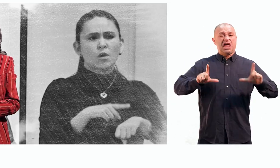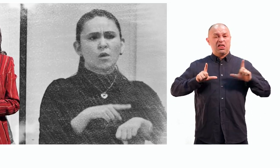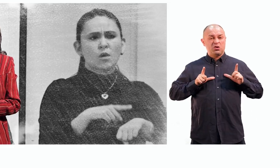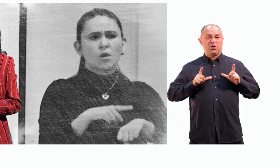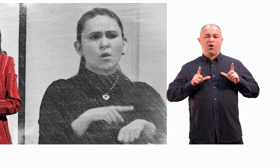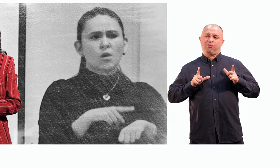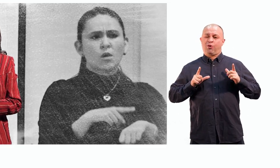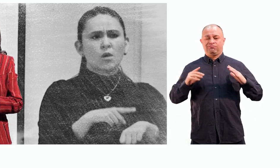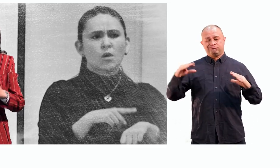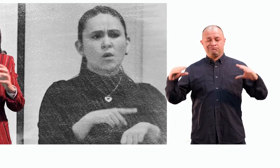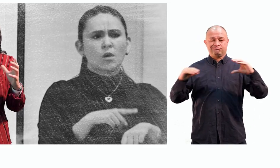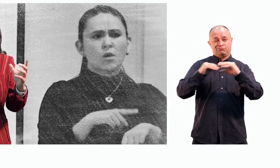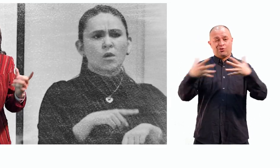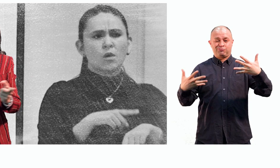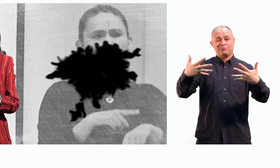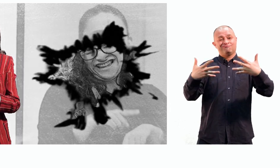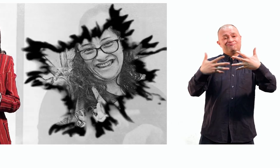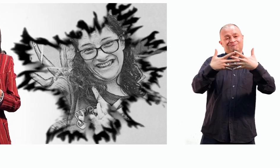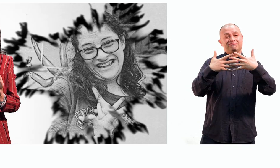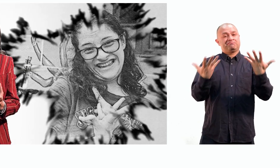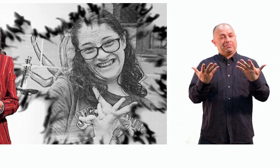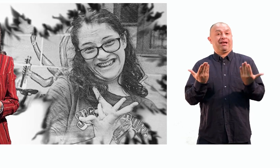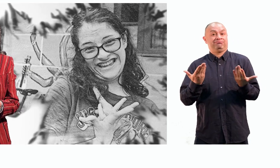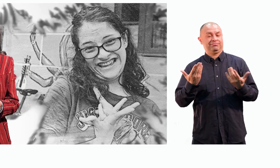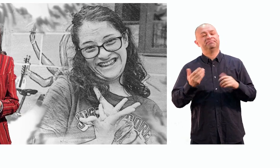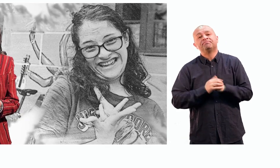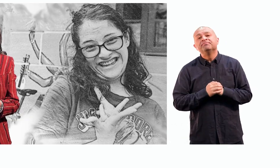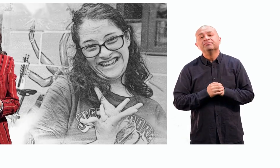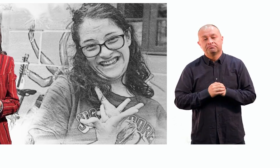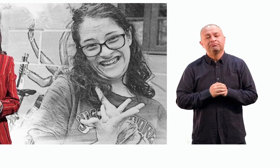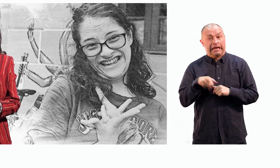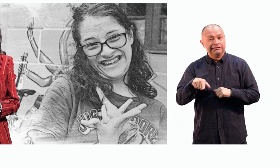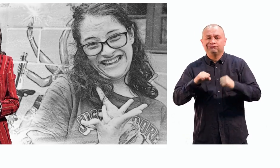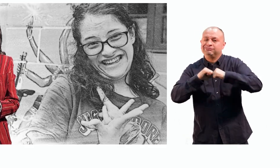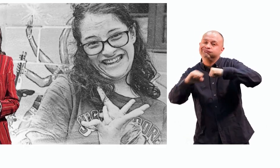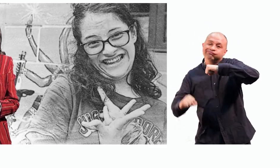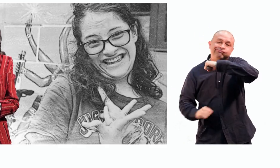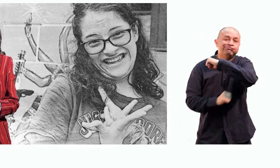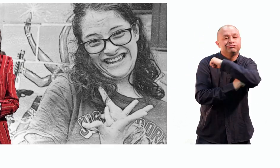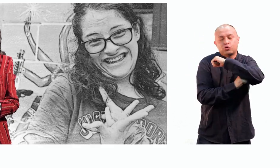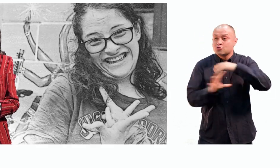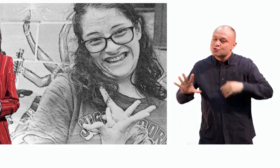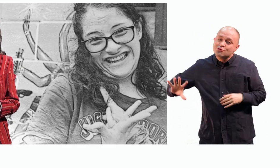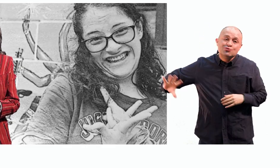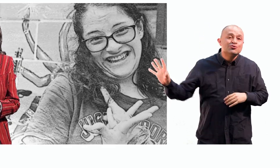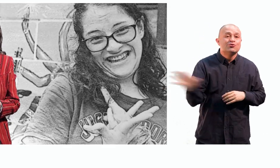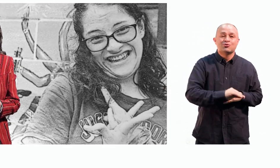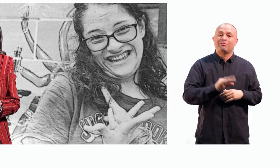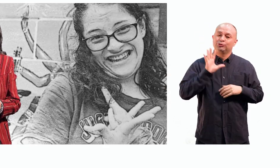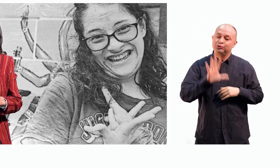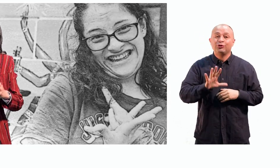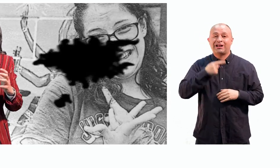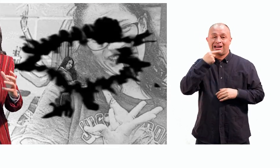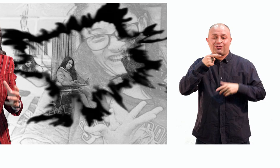de investigación donde resuman todo su proyecto de grado en su lengua de señas. Para así seguir